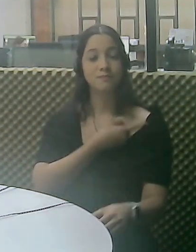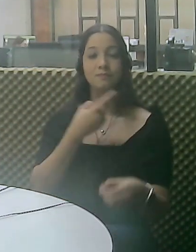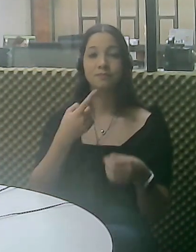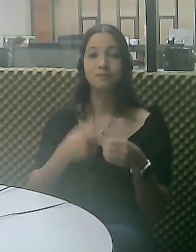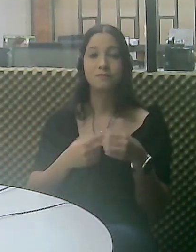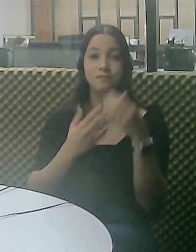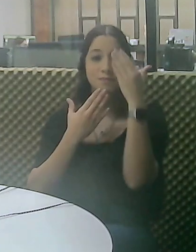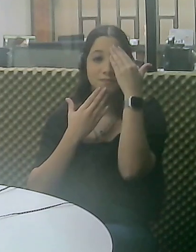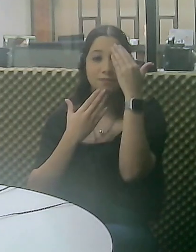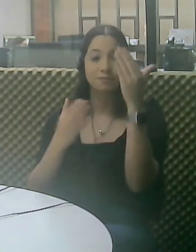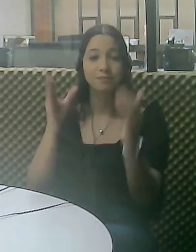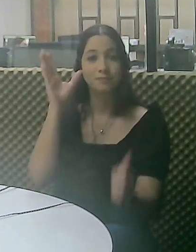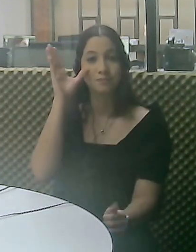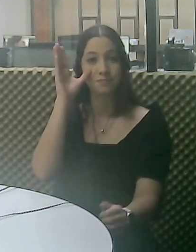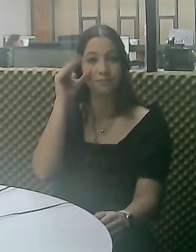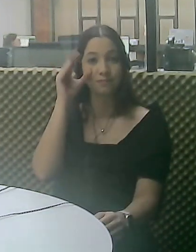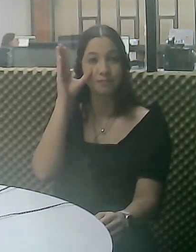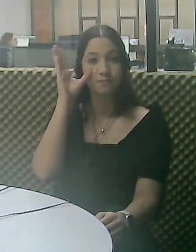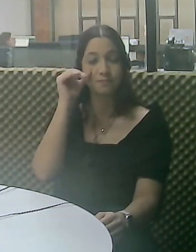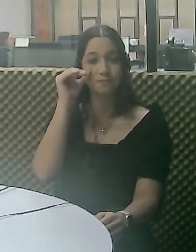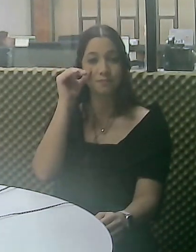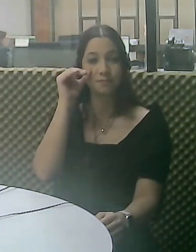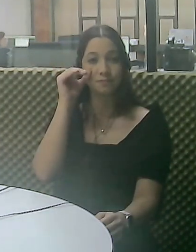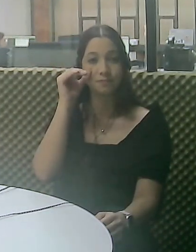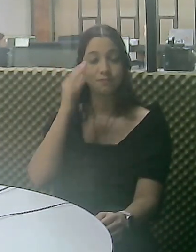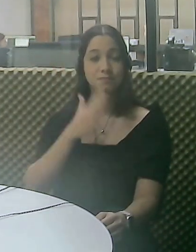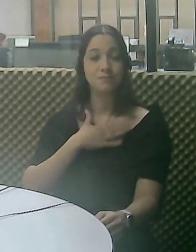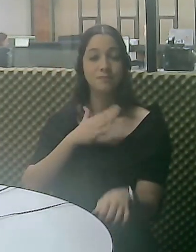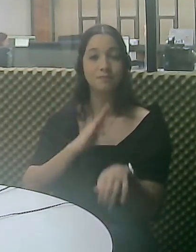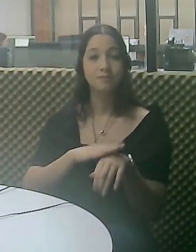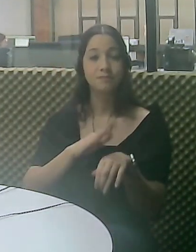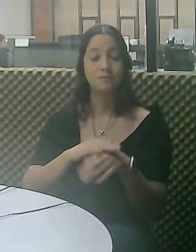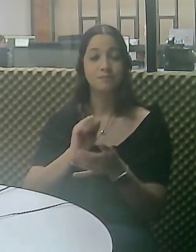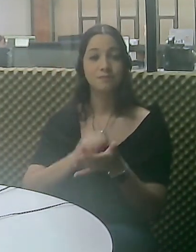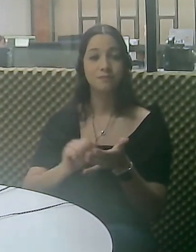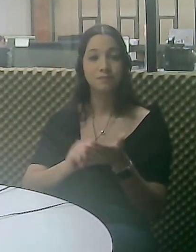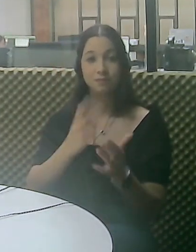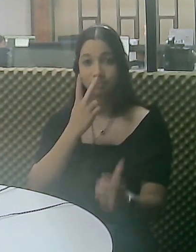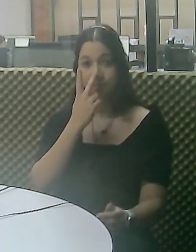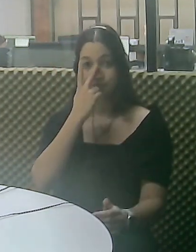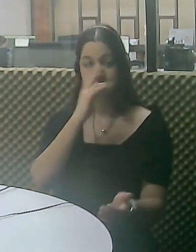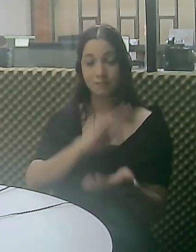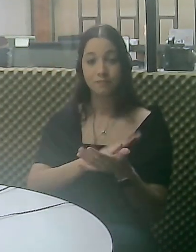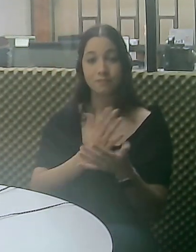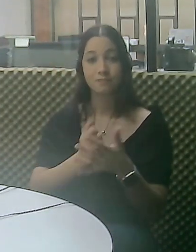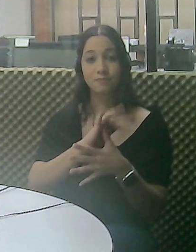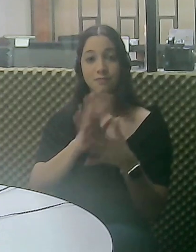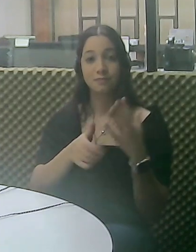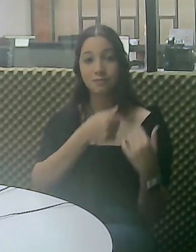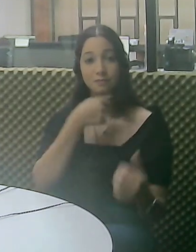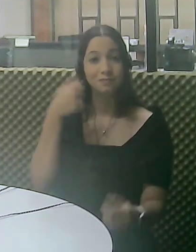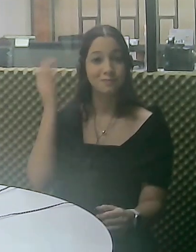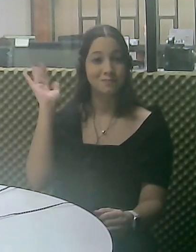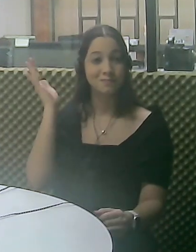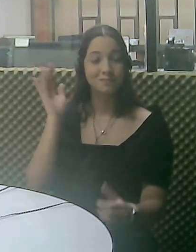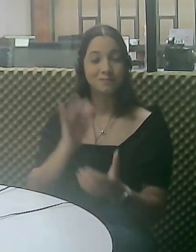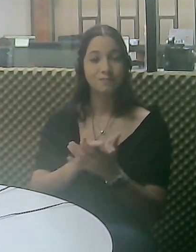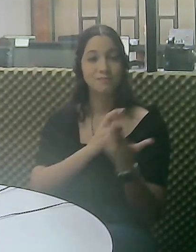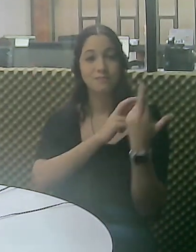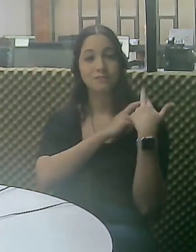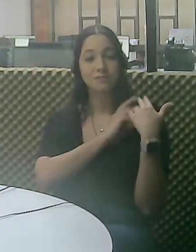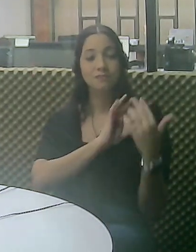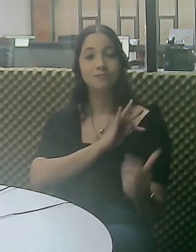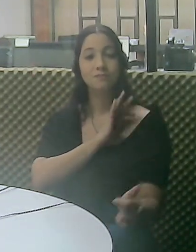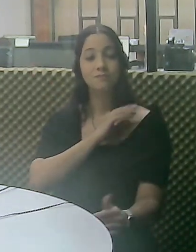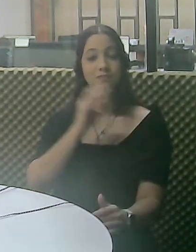A edição de hoje da Rádio Nossa Cidade fica por aqui. Obrigada pela sua audiência. A edição foi minha, Vanessa